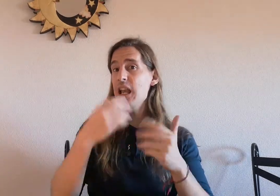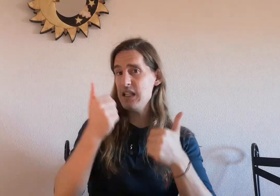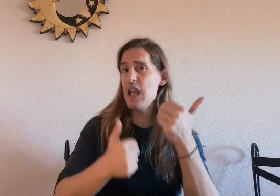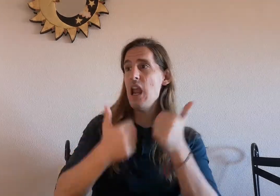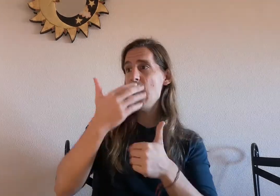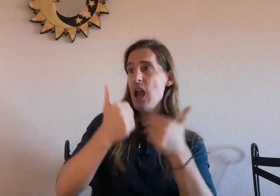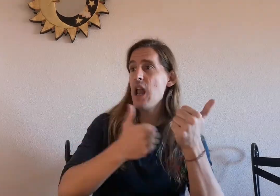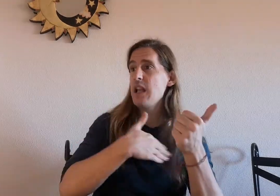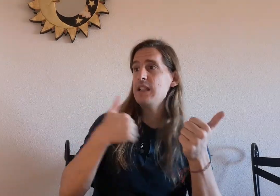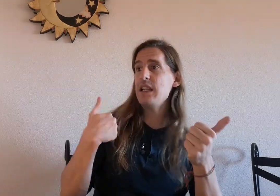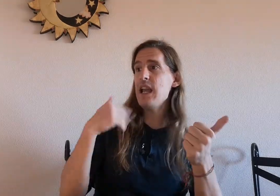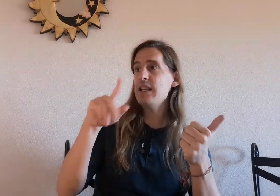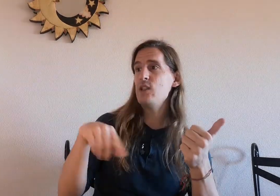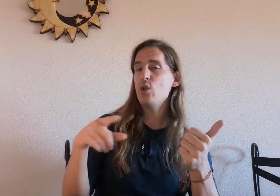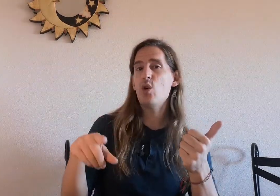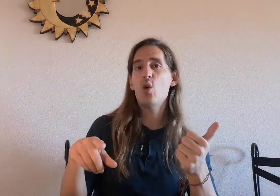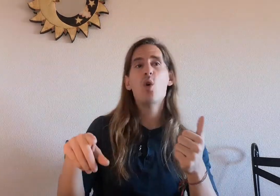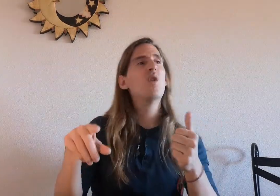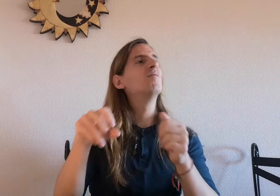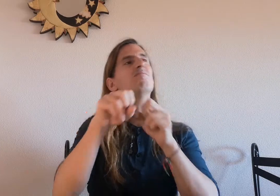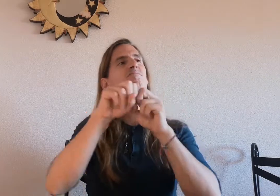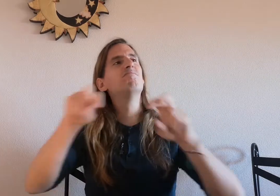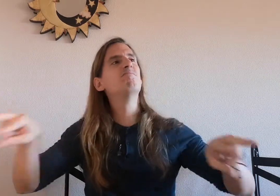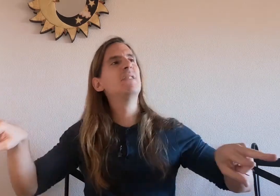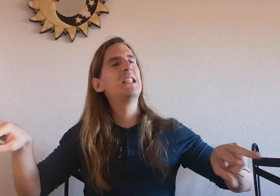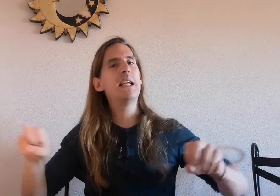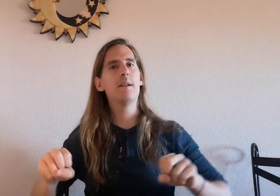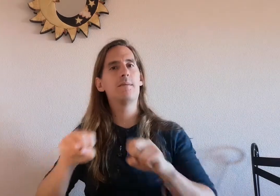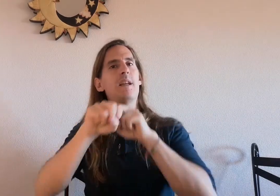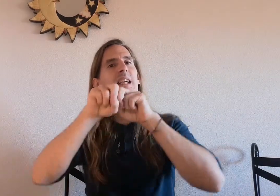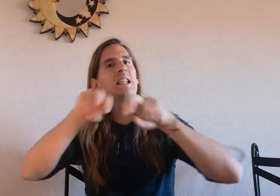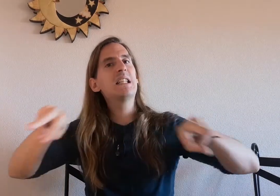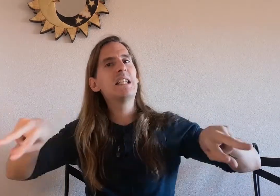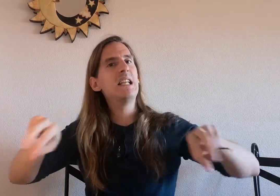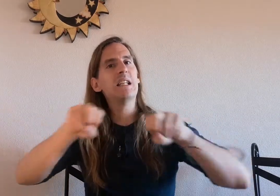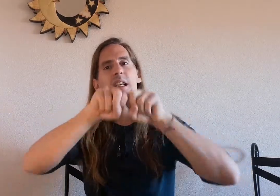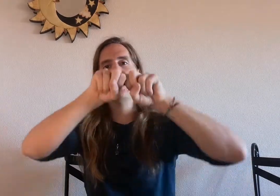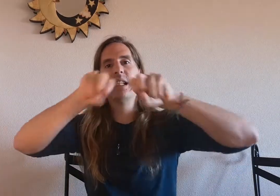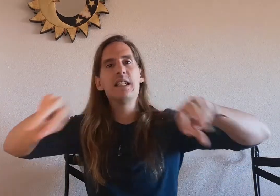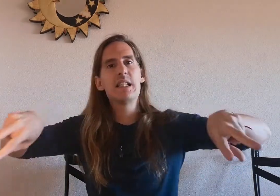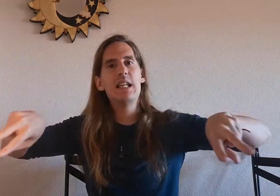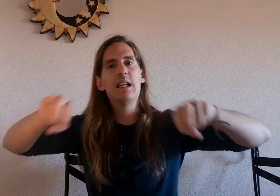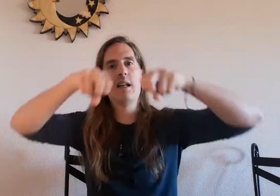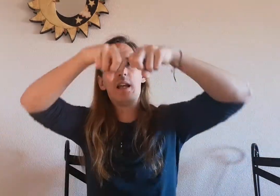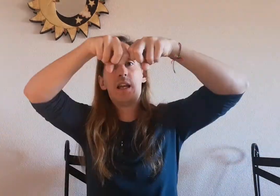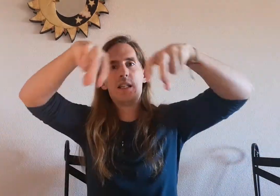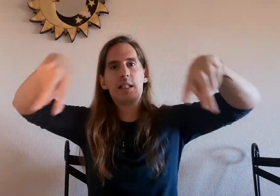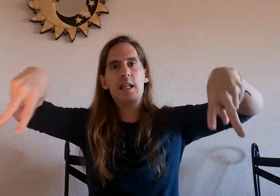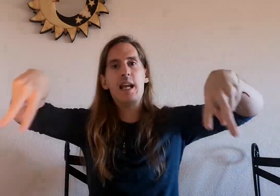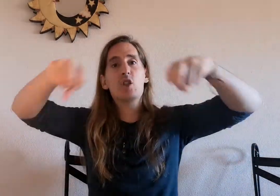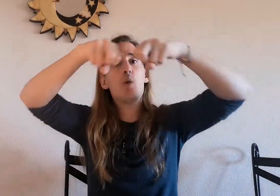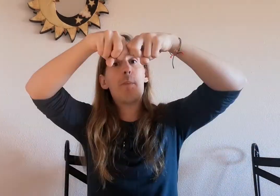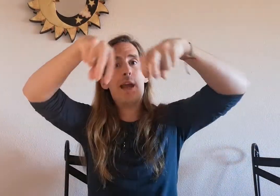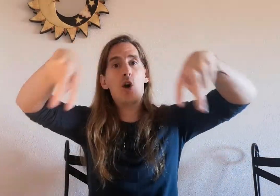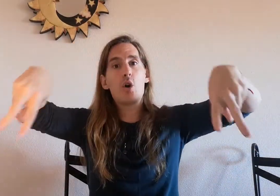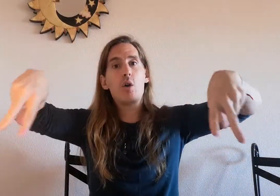leche es decir sí o no sí sí sí sí sí es como peor